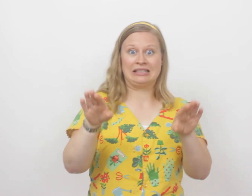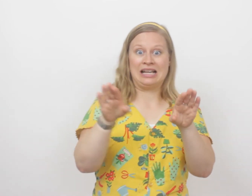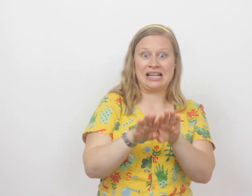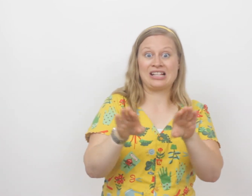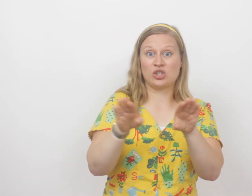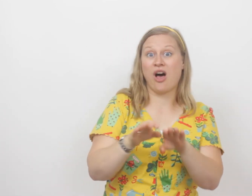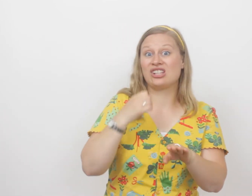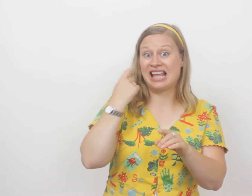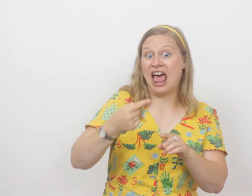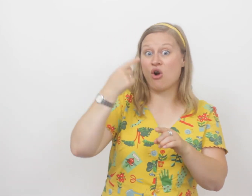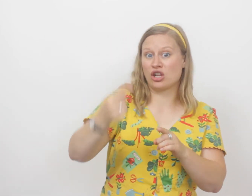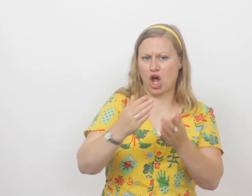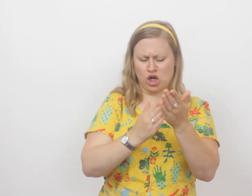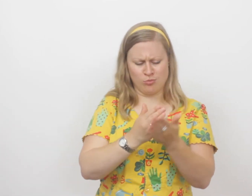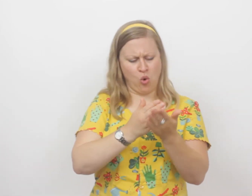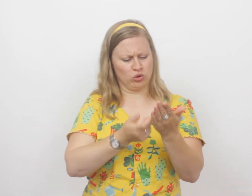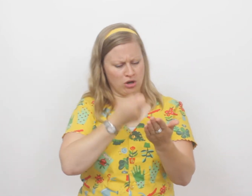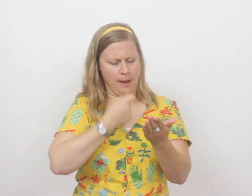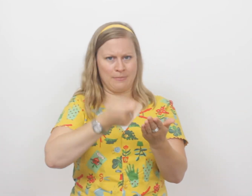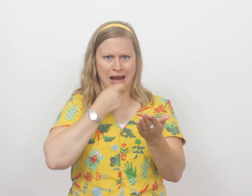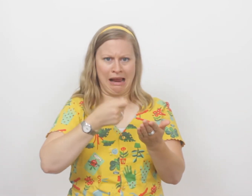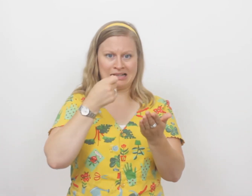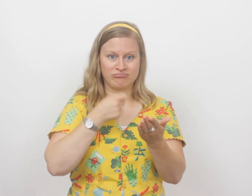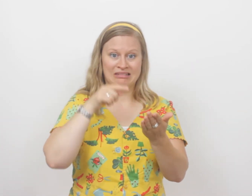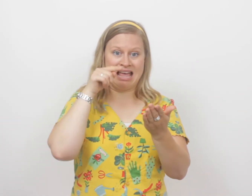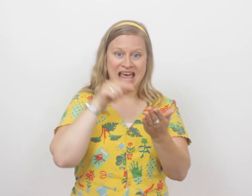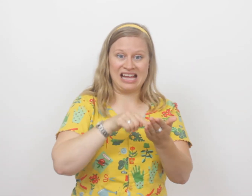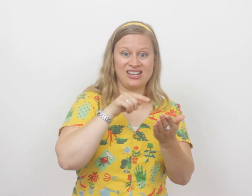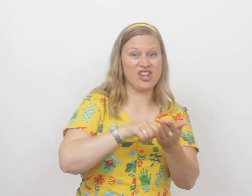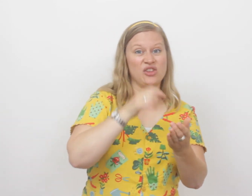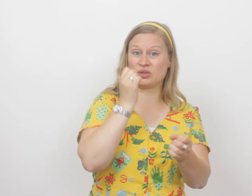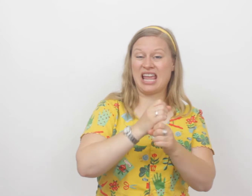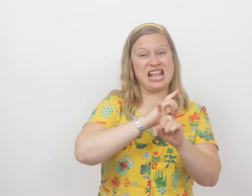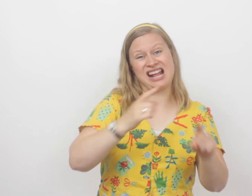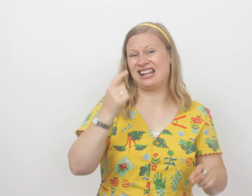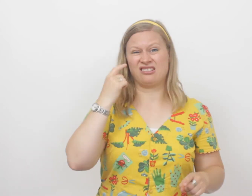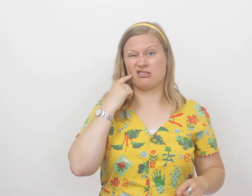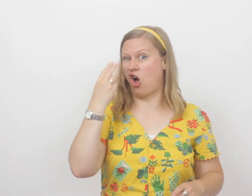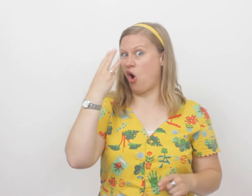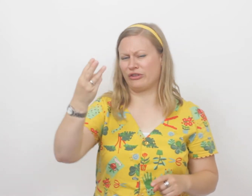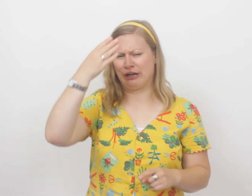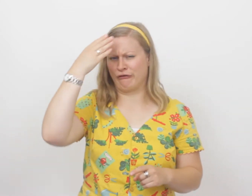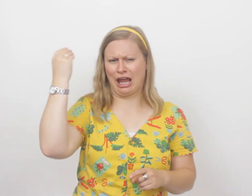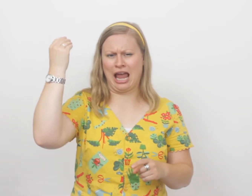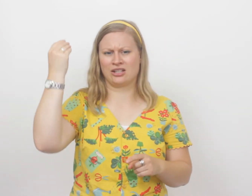Net zoals je elke dag je boterham mee eet, en je dat toch zeker niet de dag of niet vergeet.